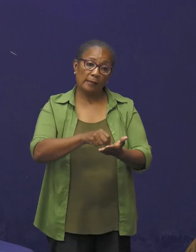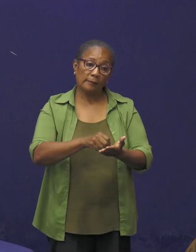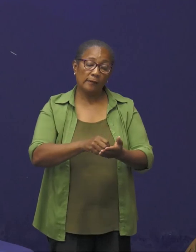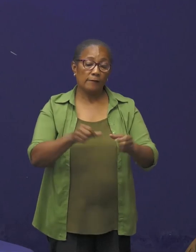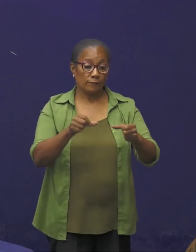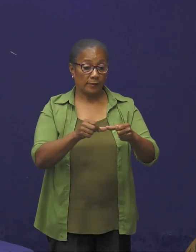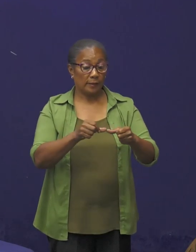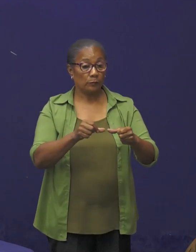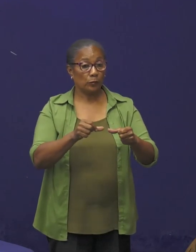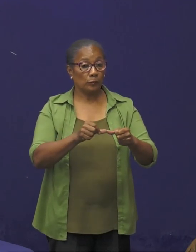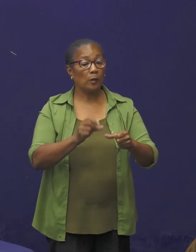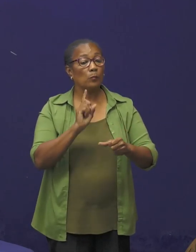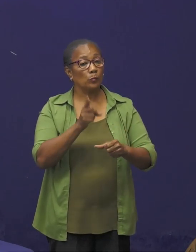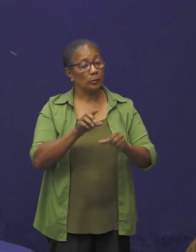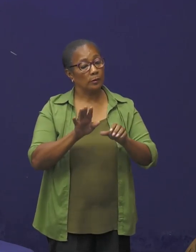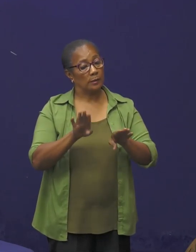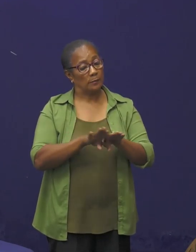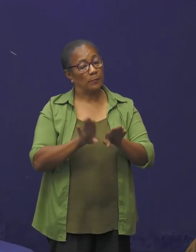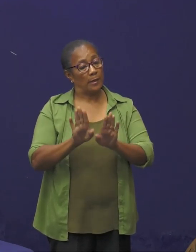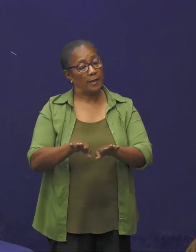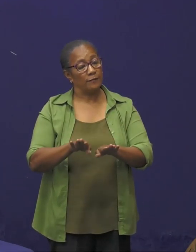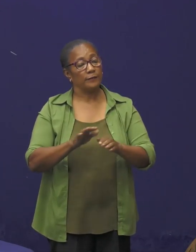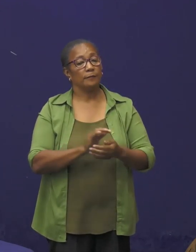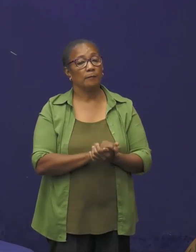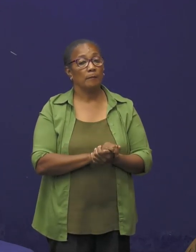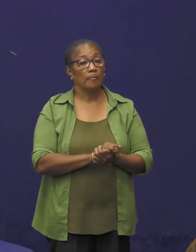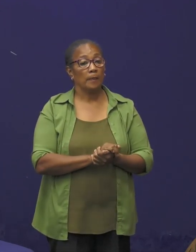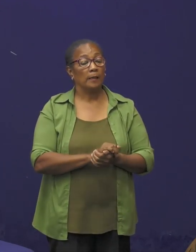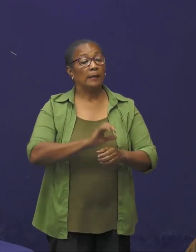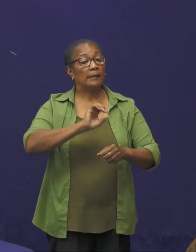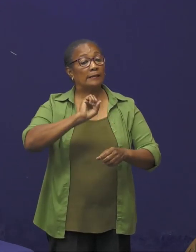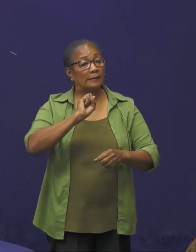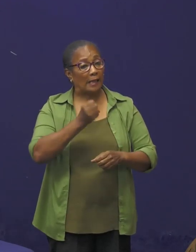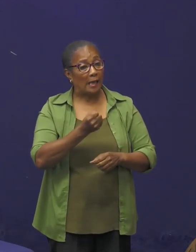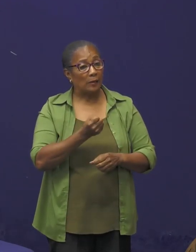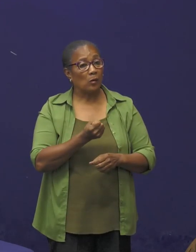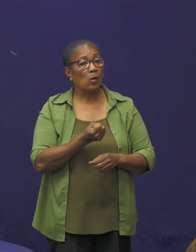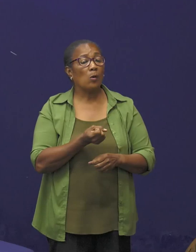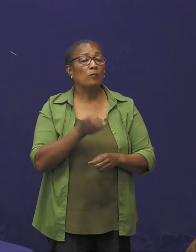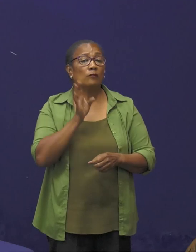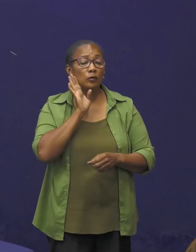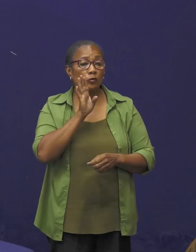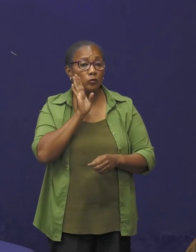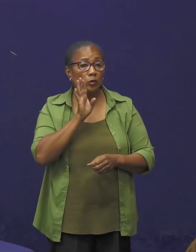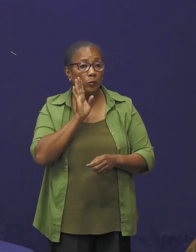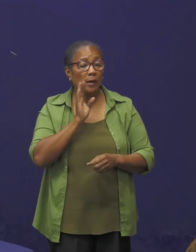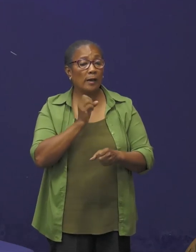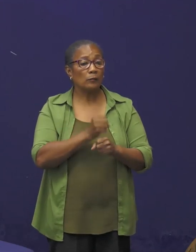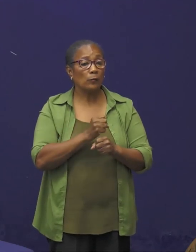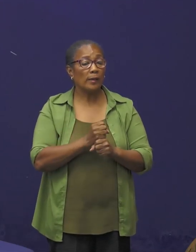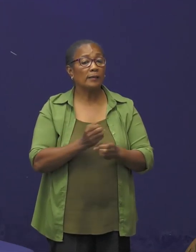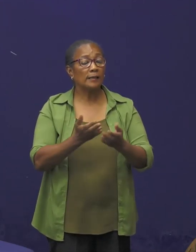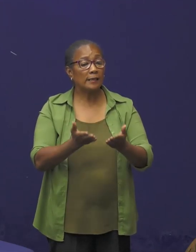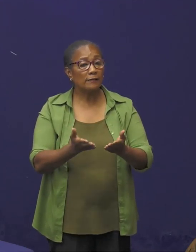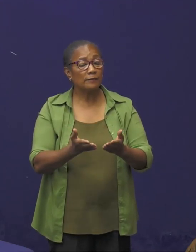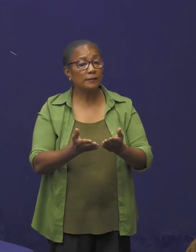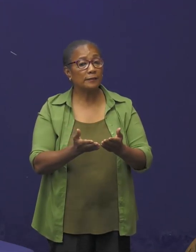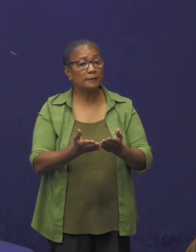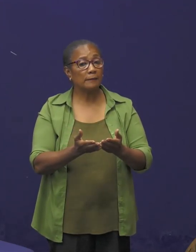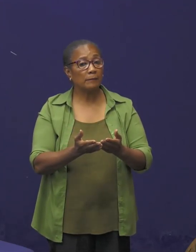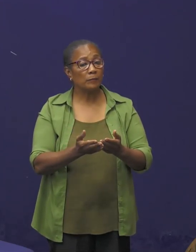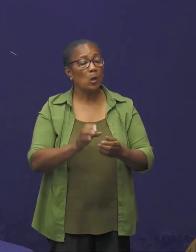personeel overeind blijft. We doen dan een dringend beroep op werkgevers